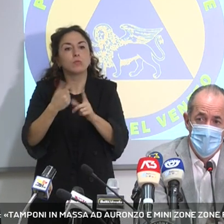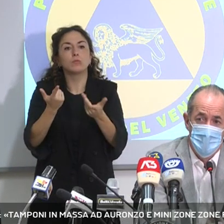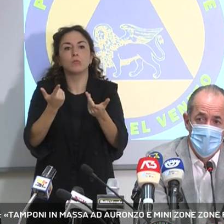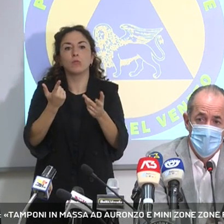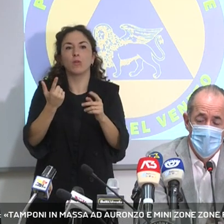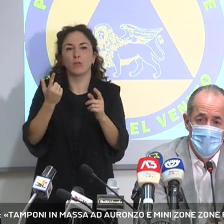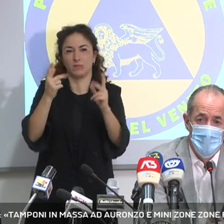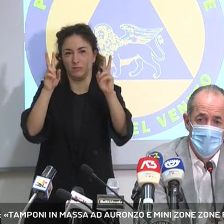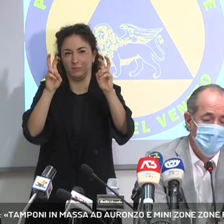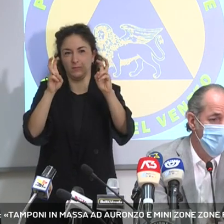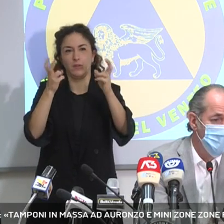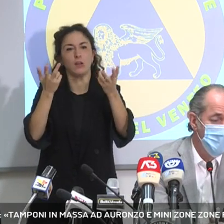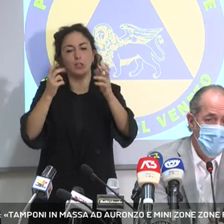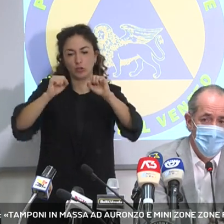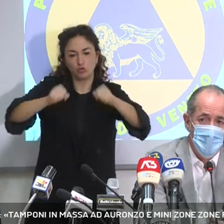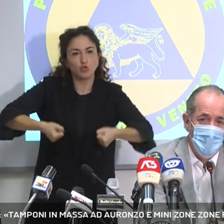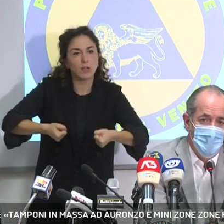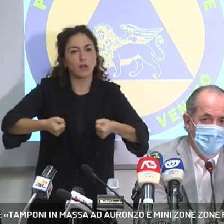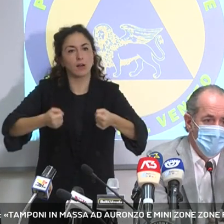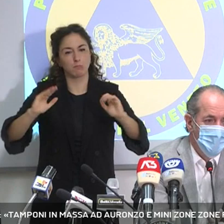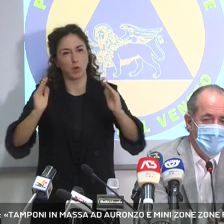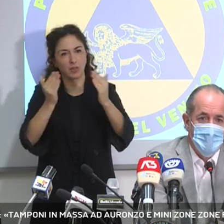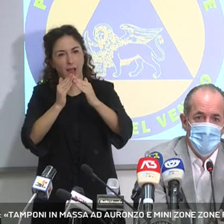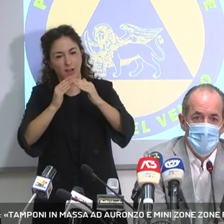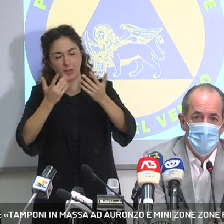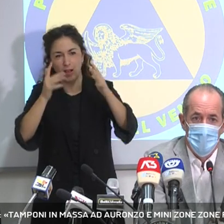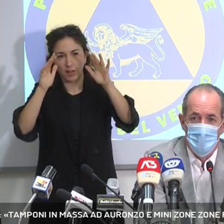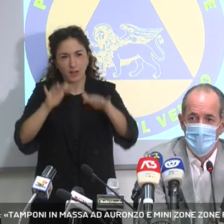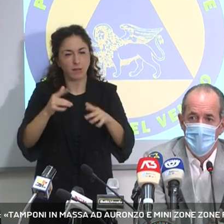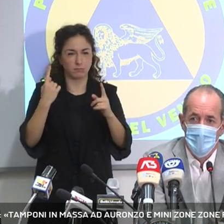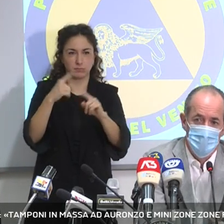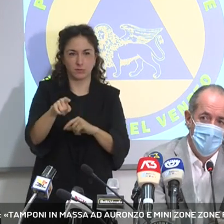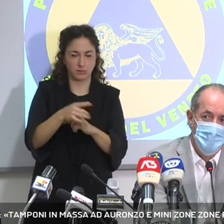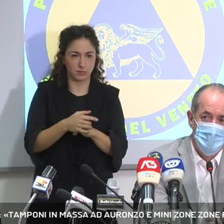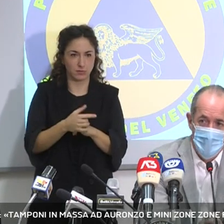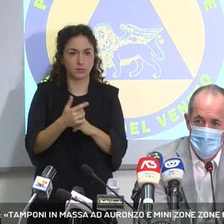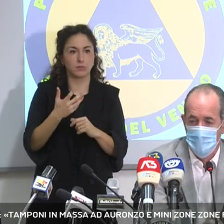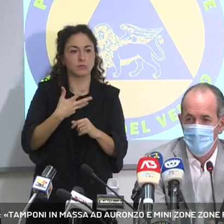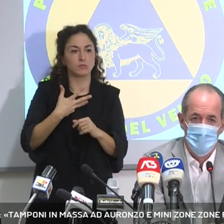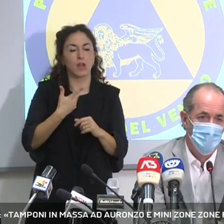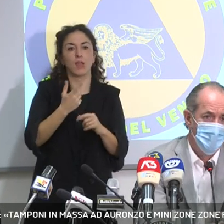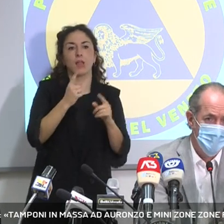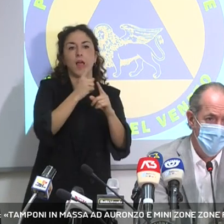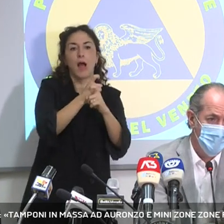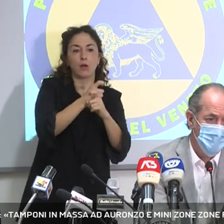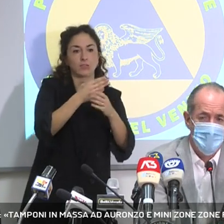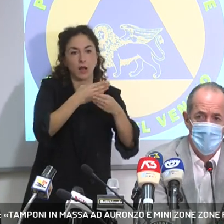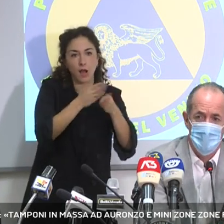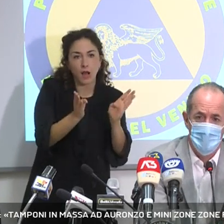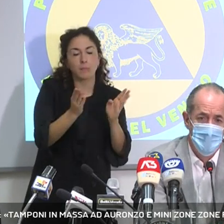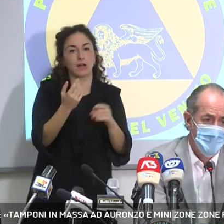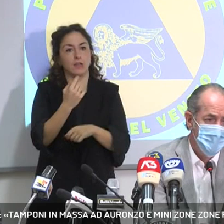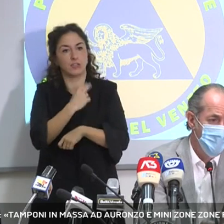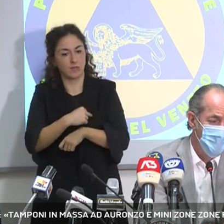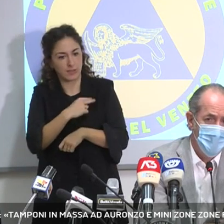neve. Il tema della montagna invernale, davanti a notizie che si rincorrono, di apertura dell'Austria, di apertura della Svizzera e quant